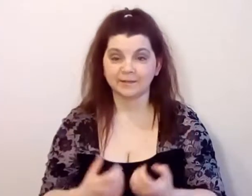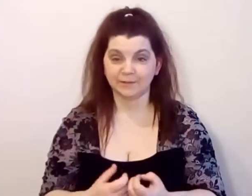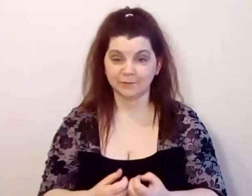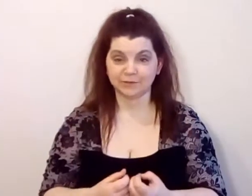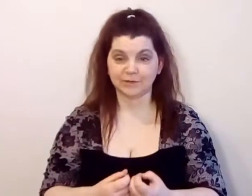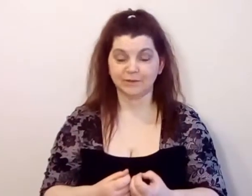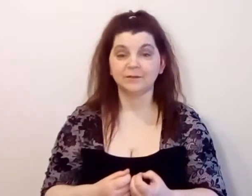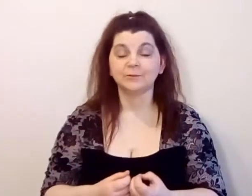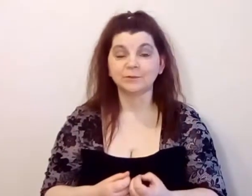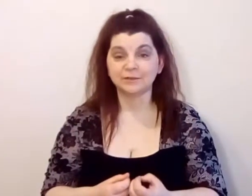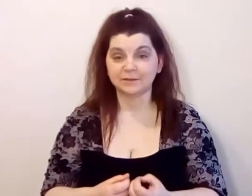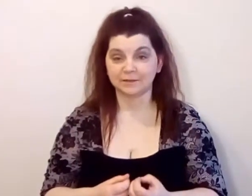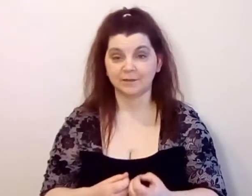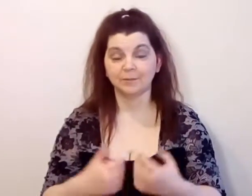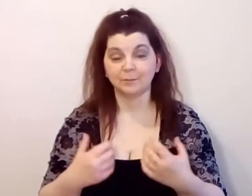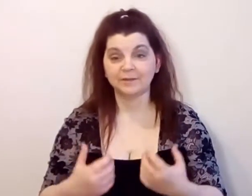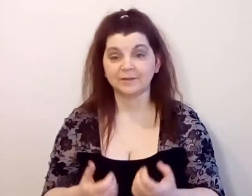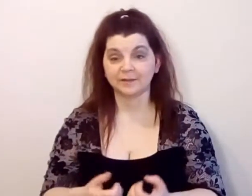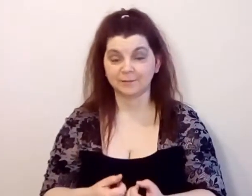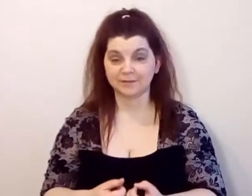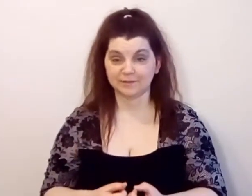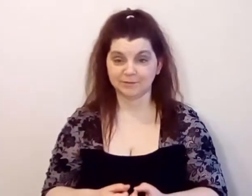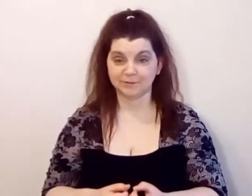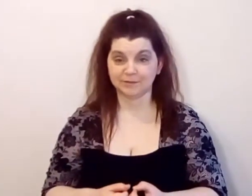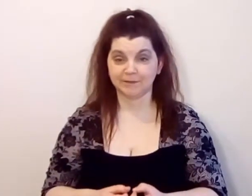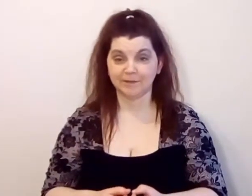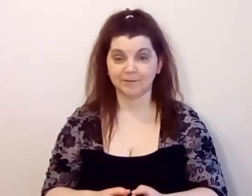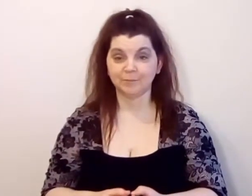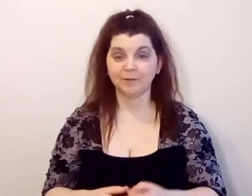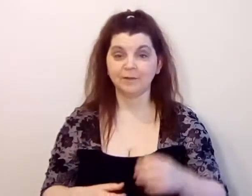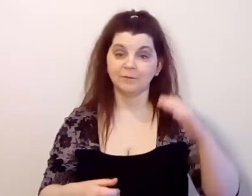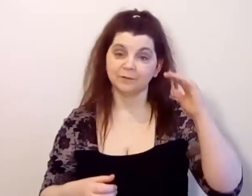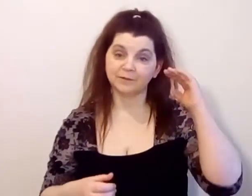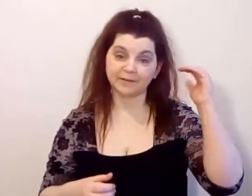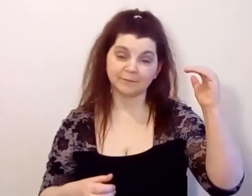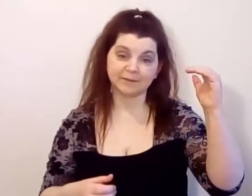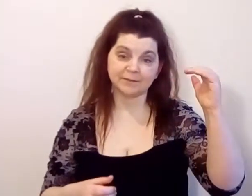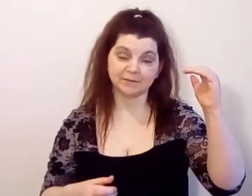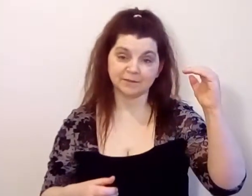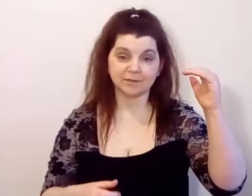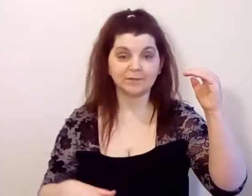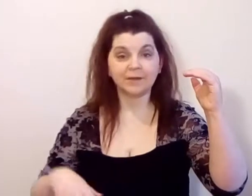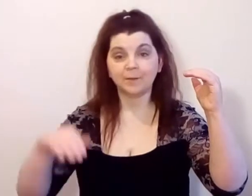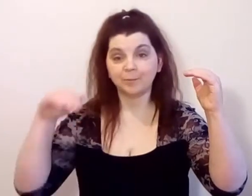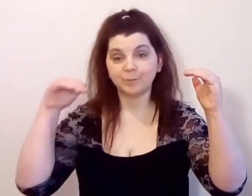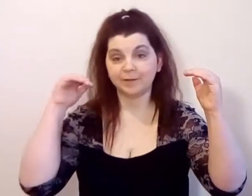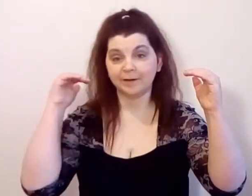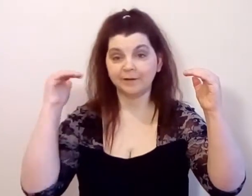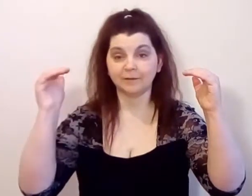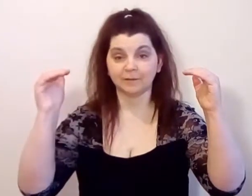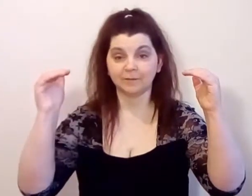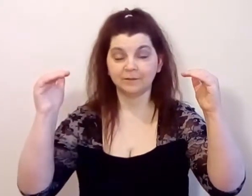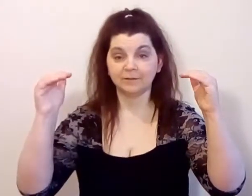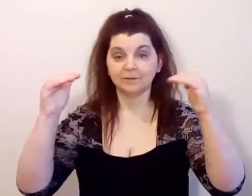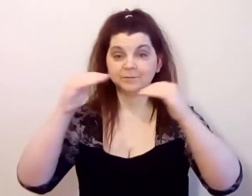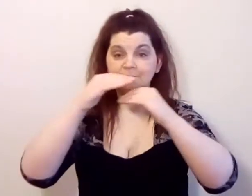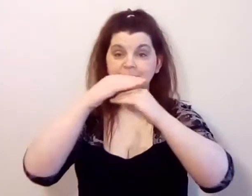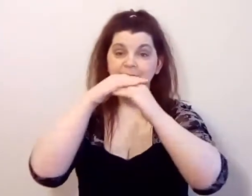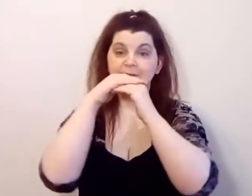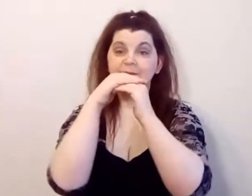нужно научиться быть харизматичным человеком. Вот харизматичный человек и лидер — это